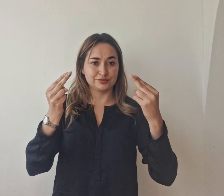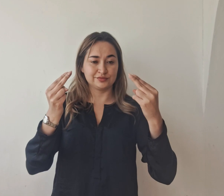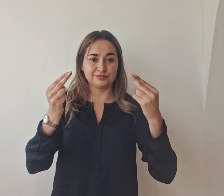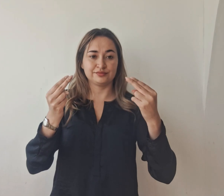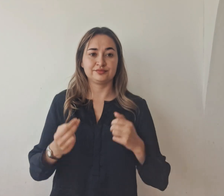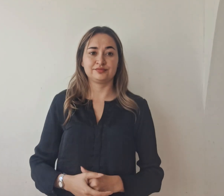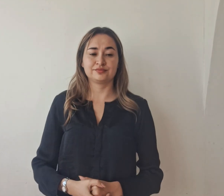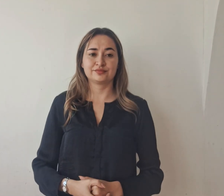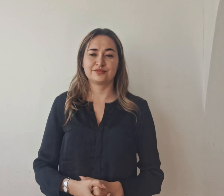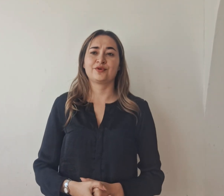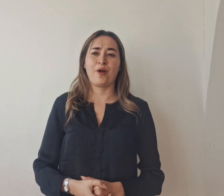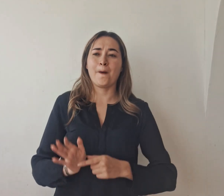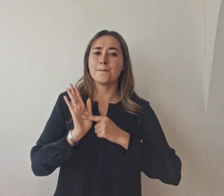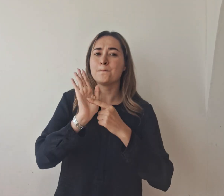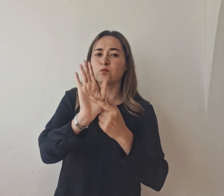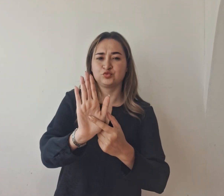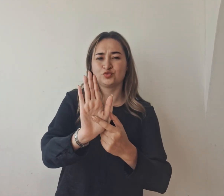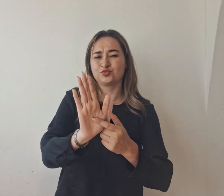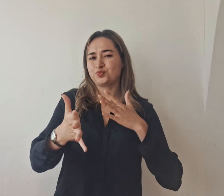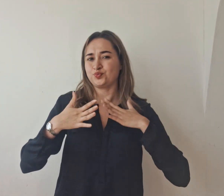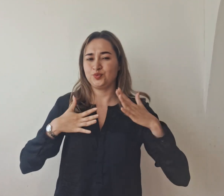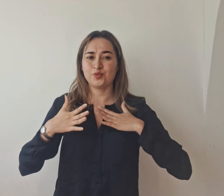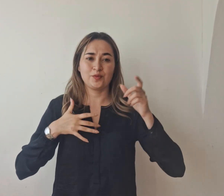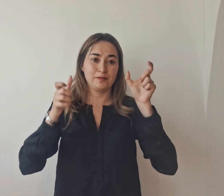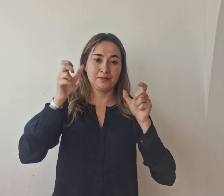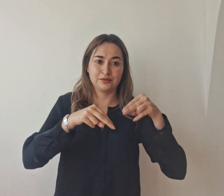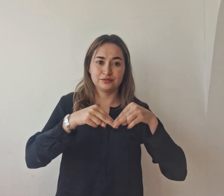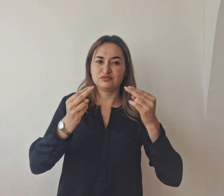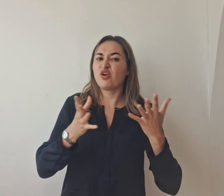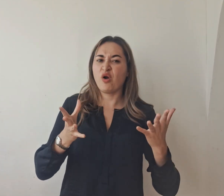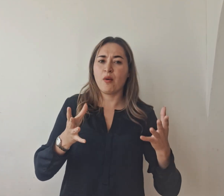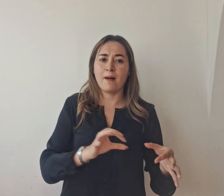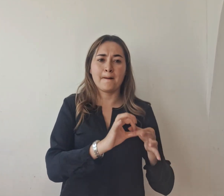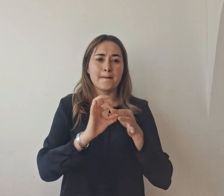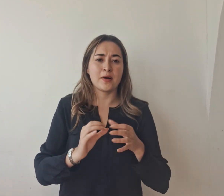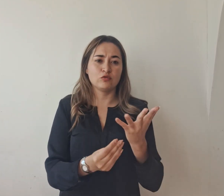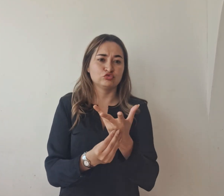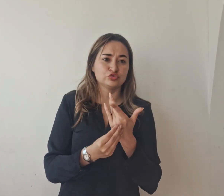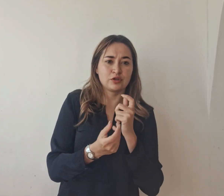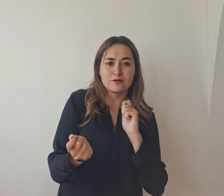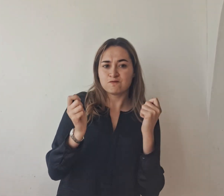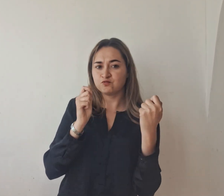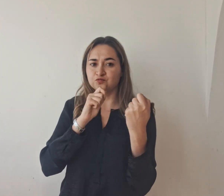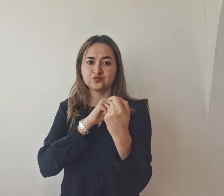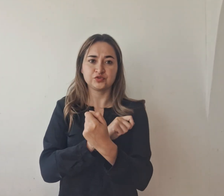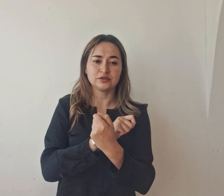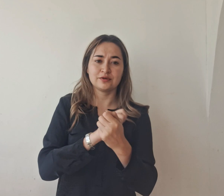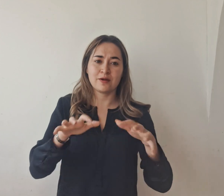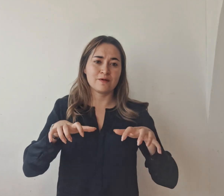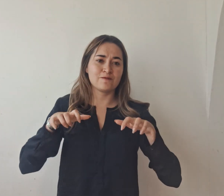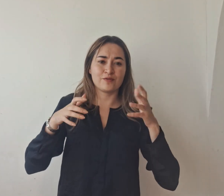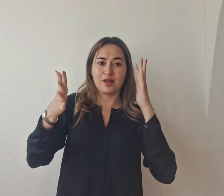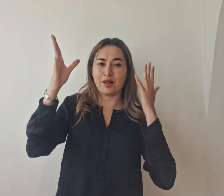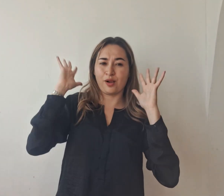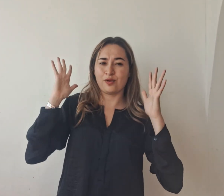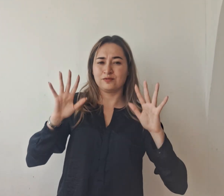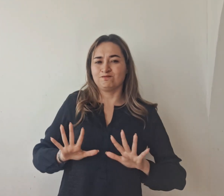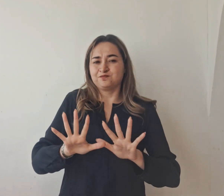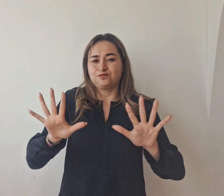dudas, una muestra del talento local y de cómo la unión y el arte pueden transformar cualquier celebración en un momento inolvidable.